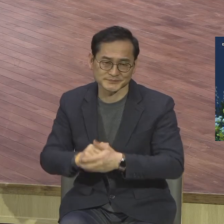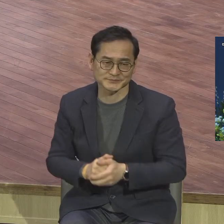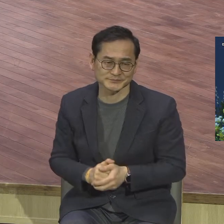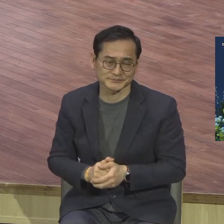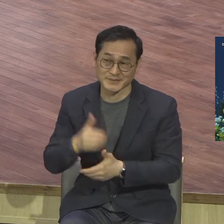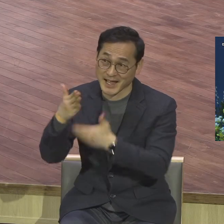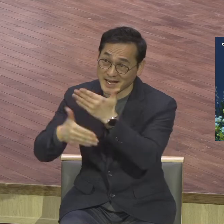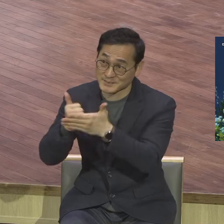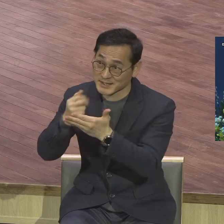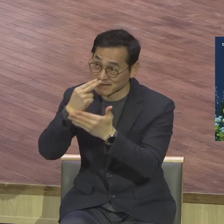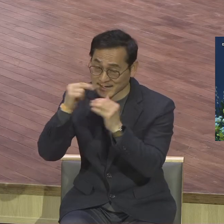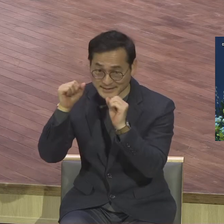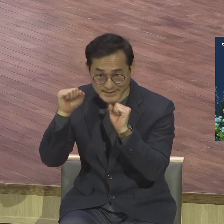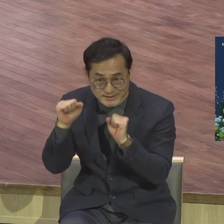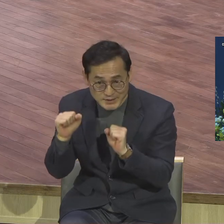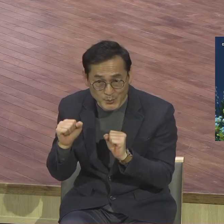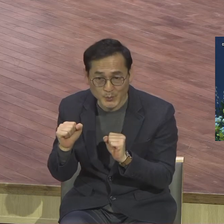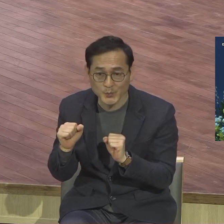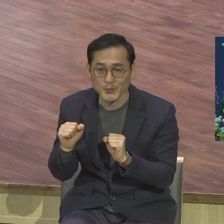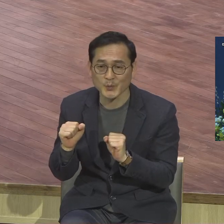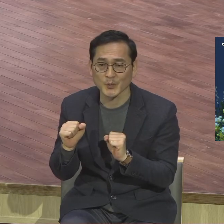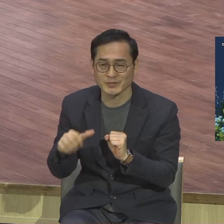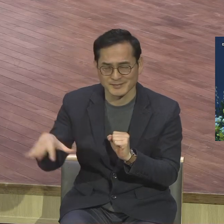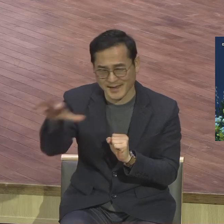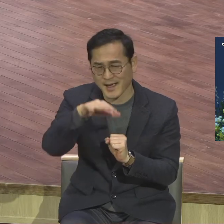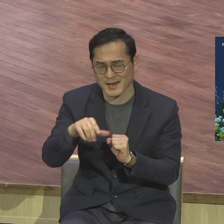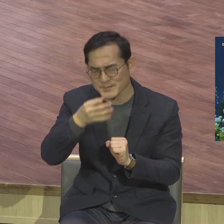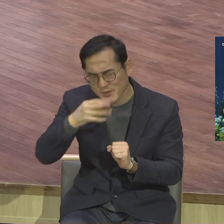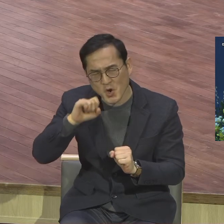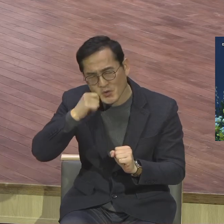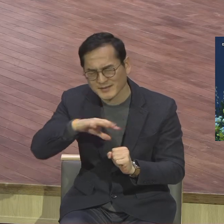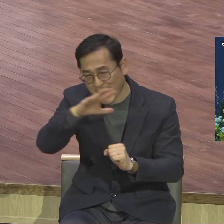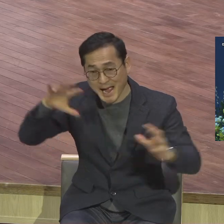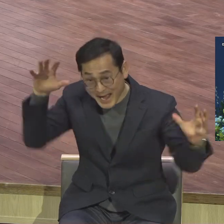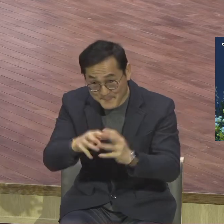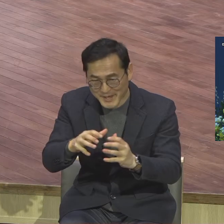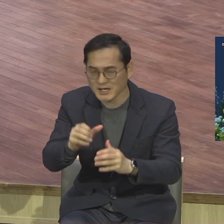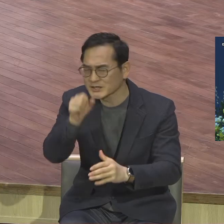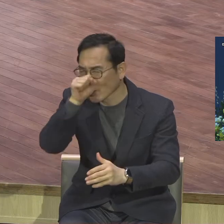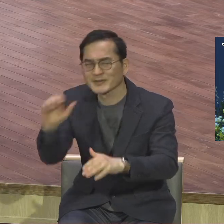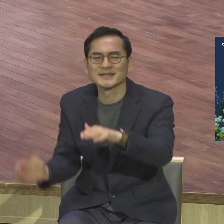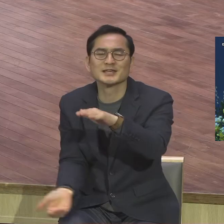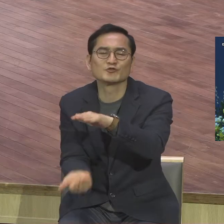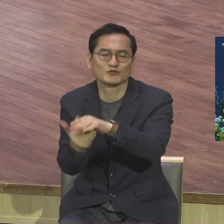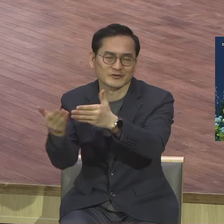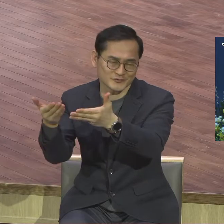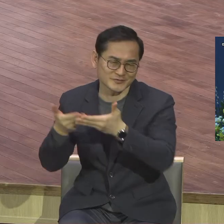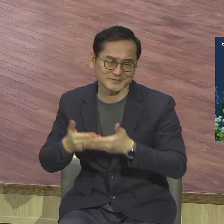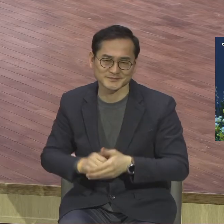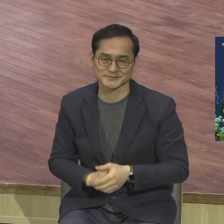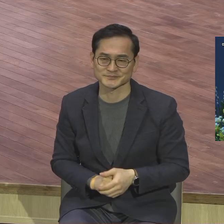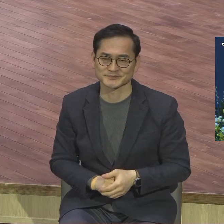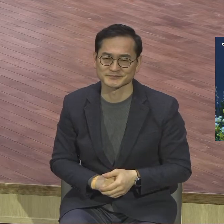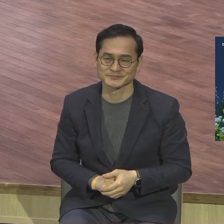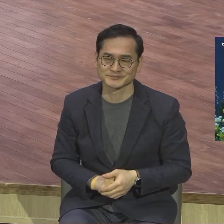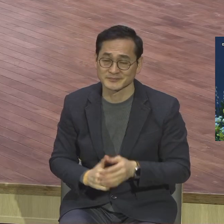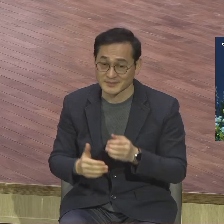살아계시고 여러분이 모든 것을 합력하여서 이루시는 그분이기 때문에 감사를 하나님께 드릴 수 있는 그런